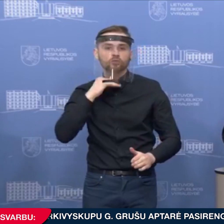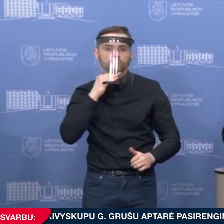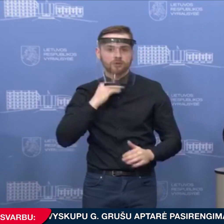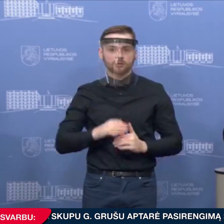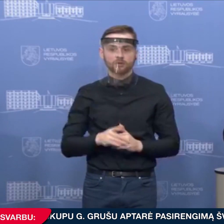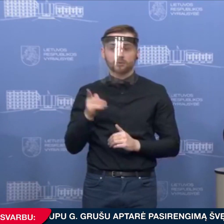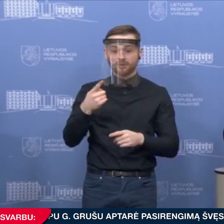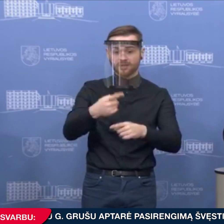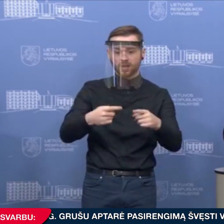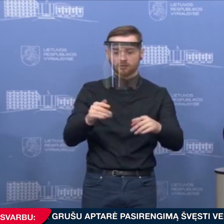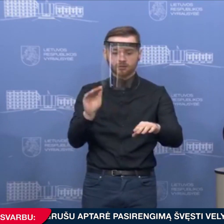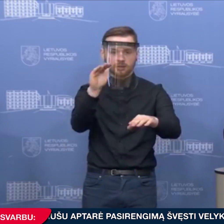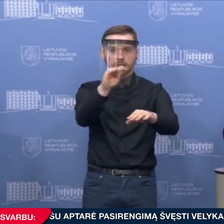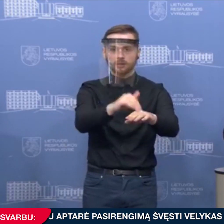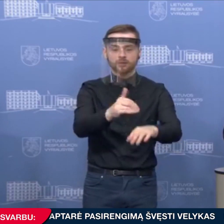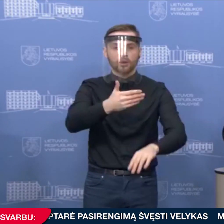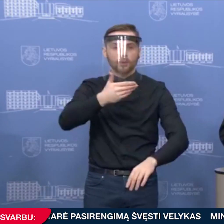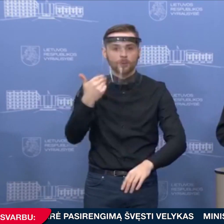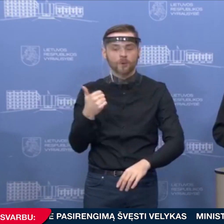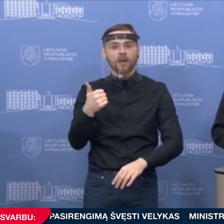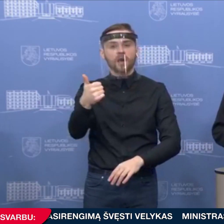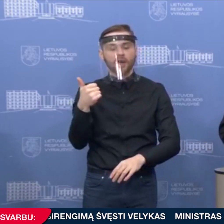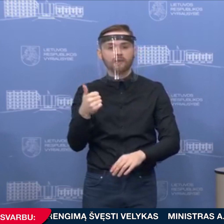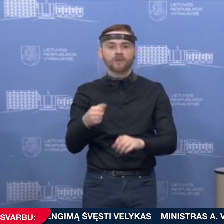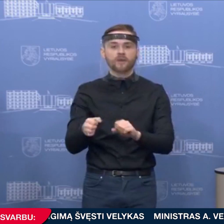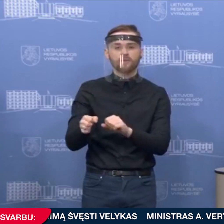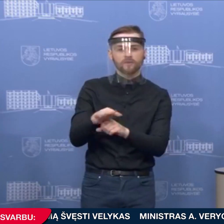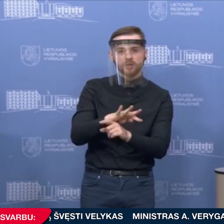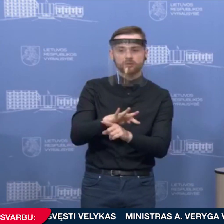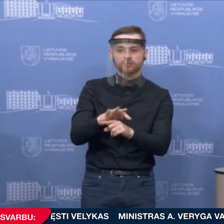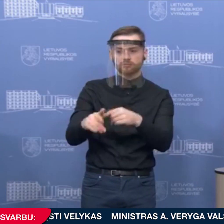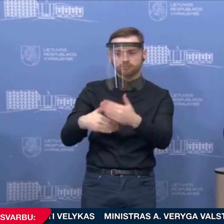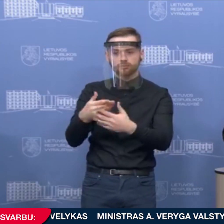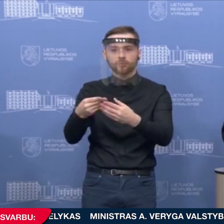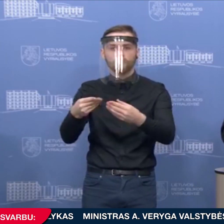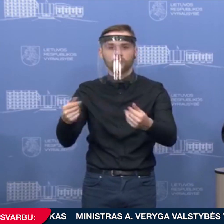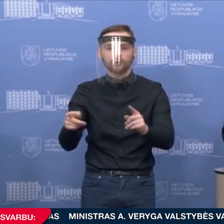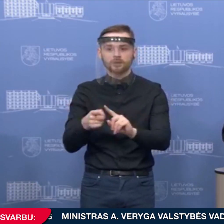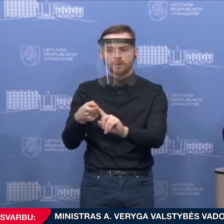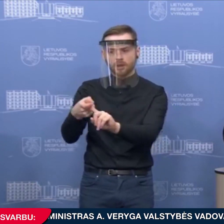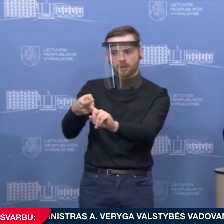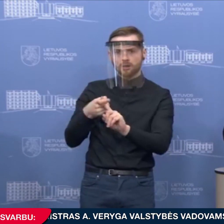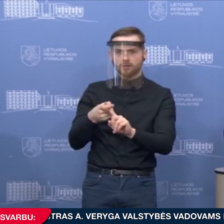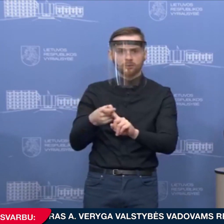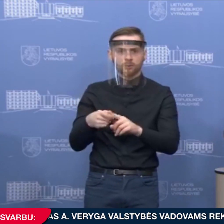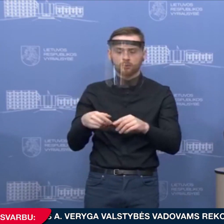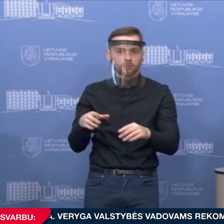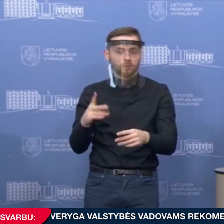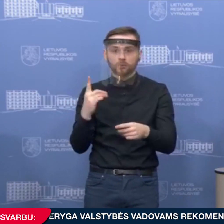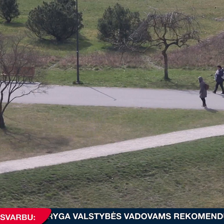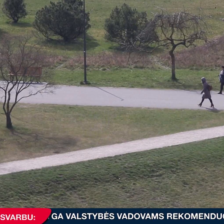tiesiog nelečia tų daiktų, kad virusas jau praktiškai nebeišlieka ir užkrėsti galimybė yra labai